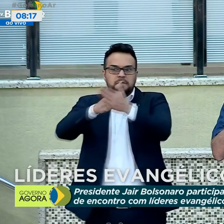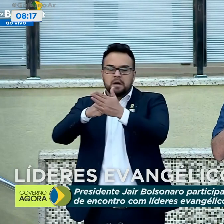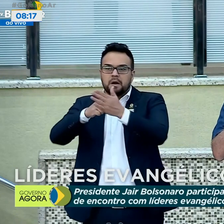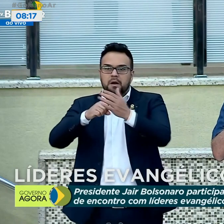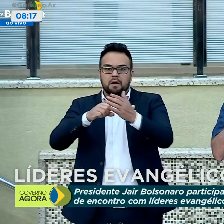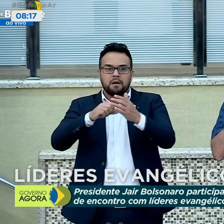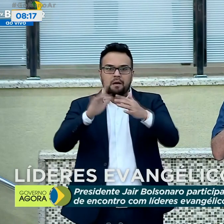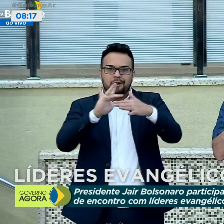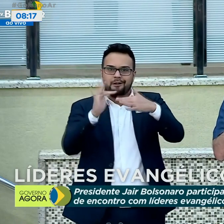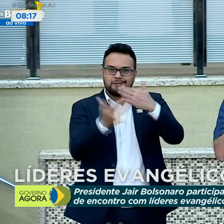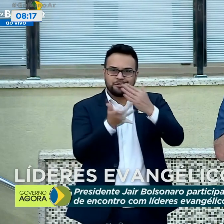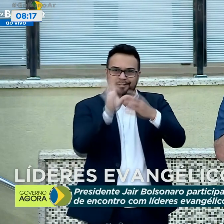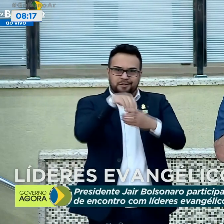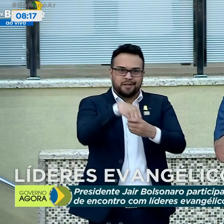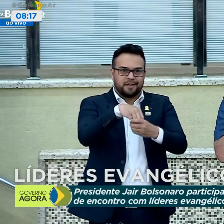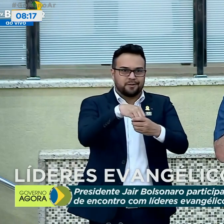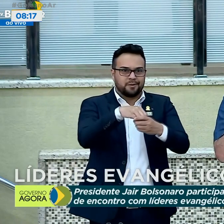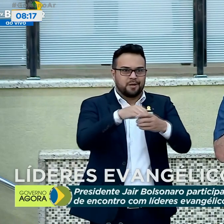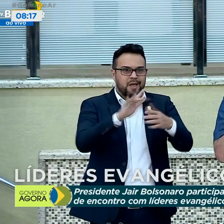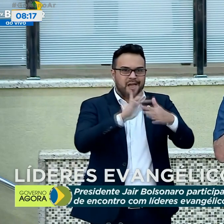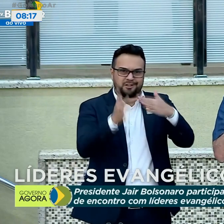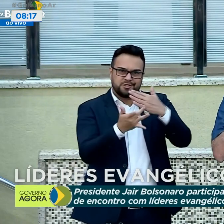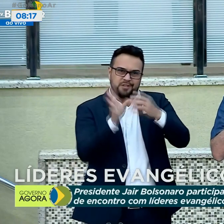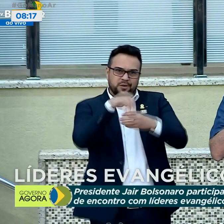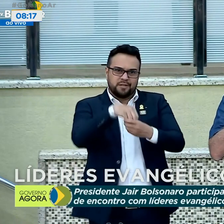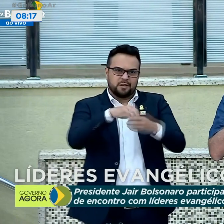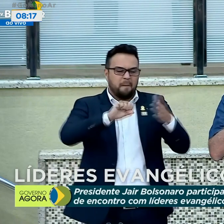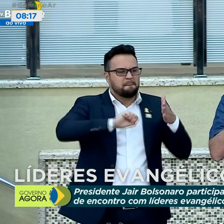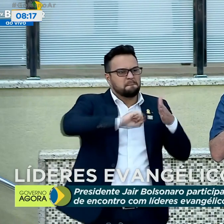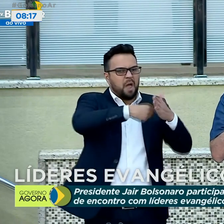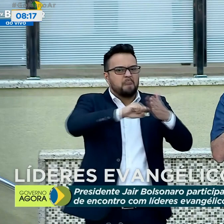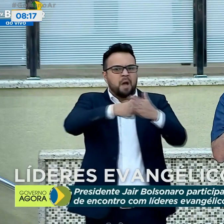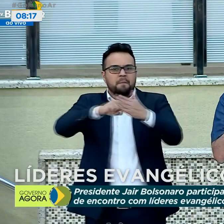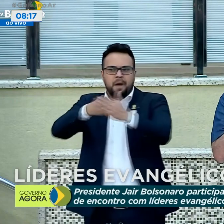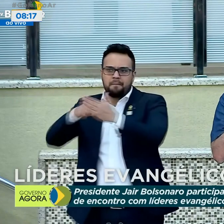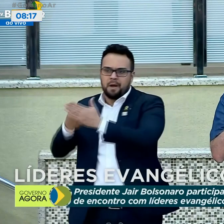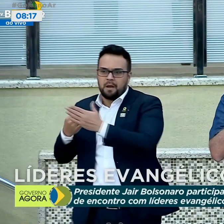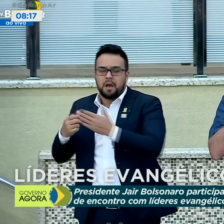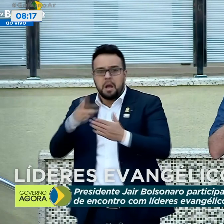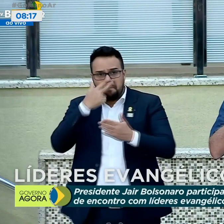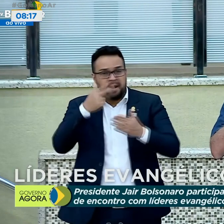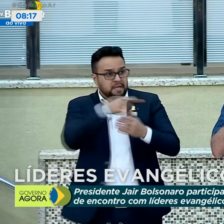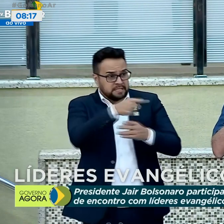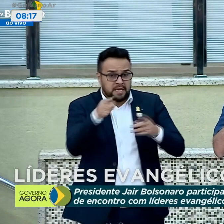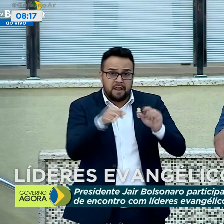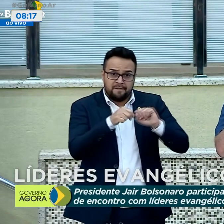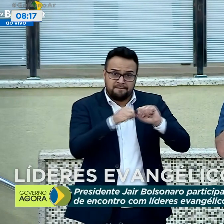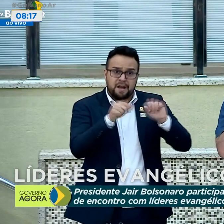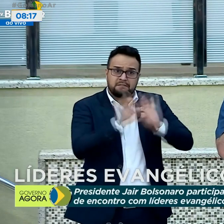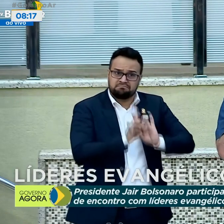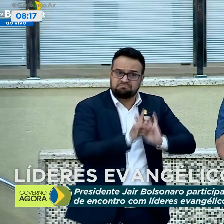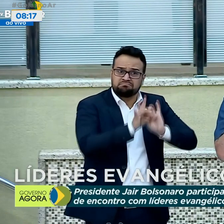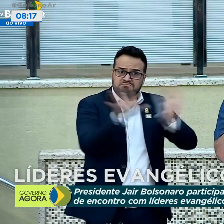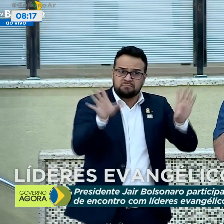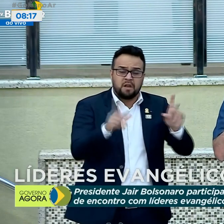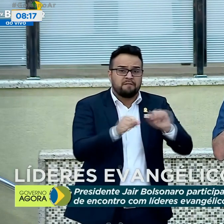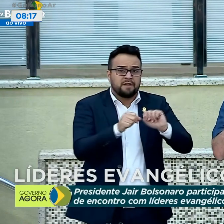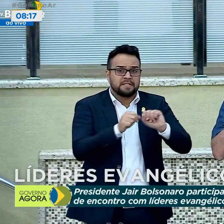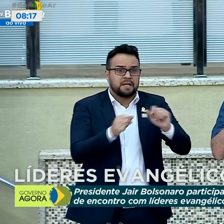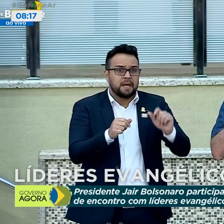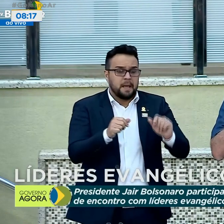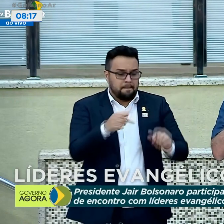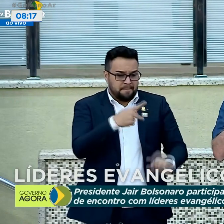governo, ele abre brecha para que presidente e tribunais regionais eleitorais façam a mesma coisa